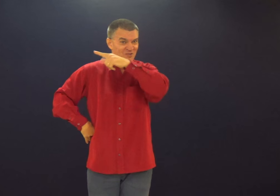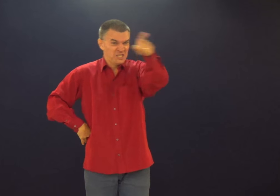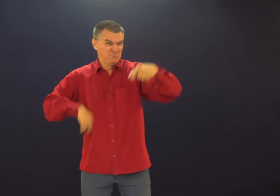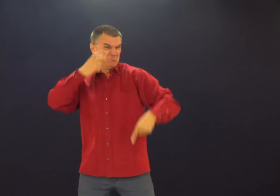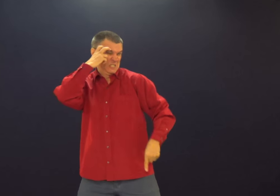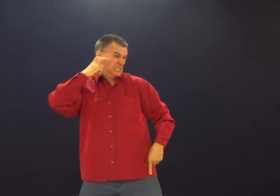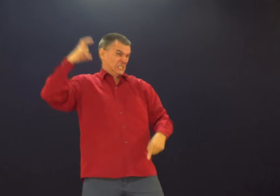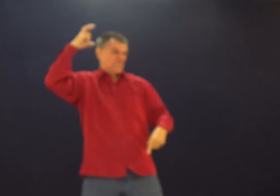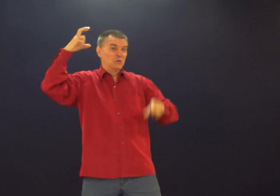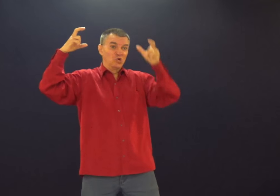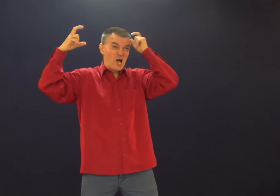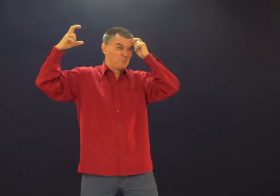Ih?